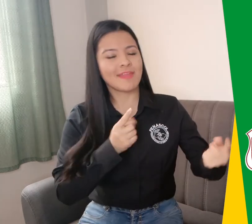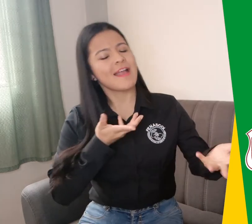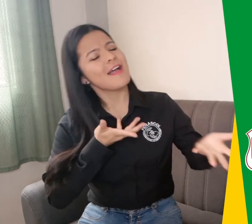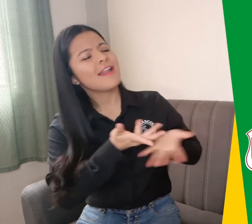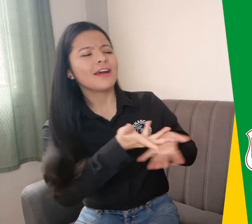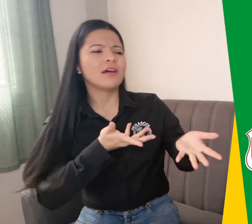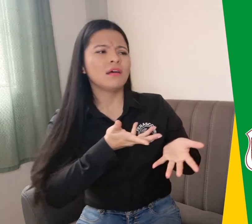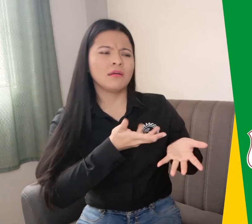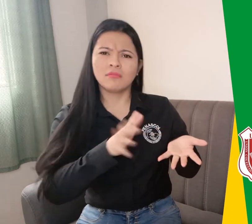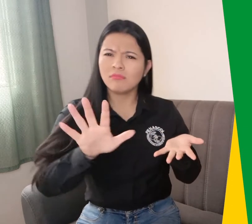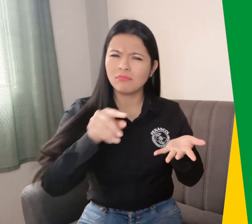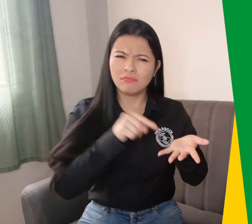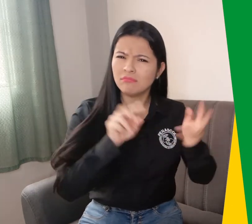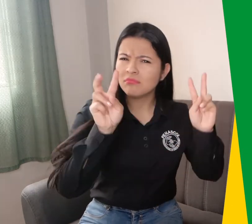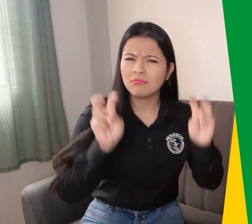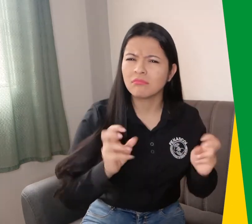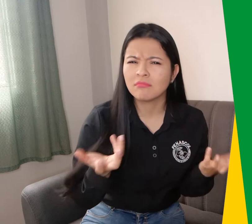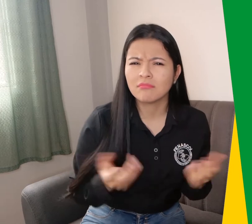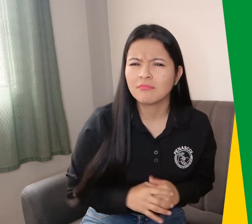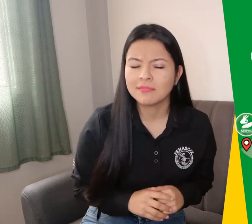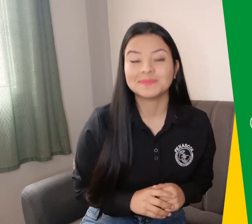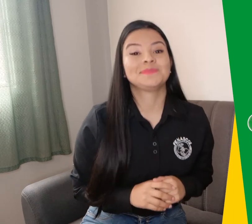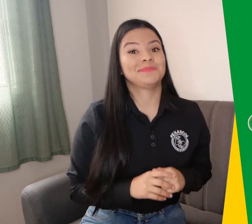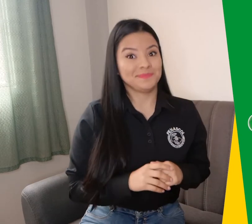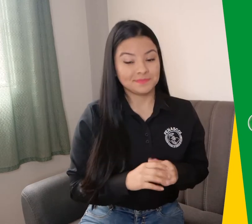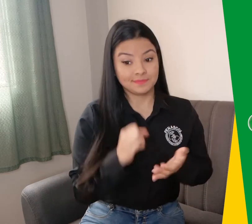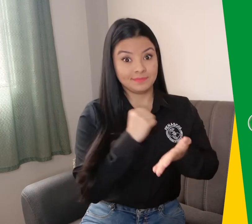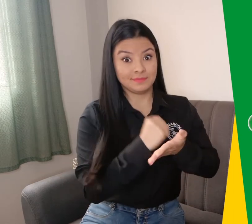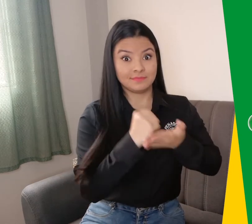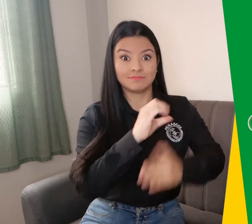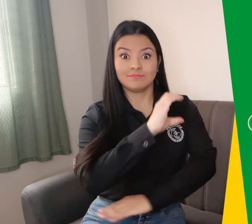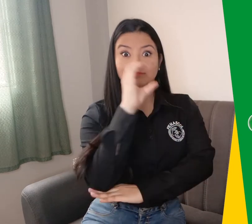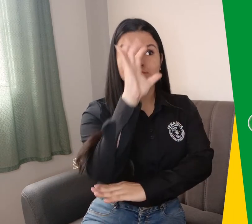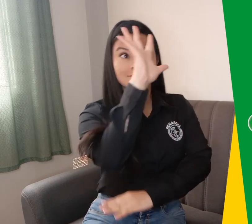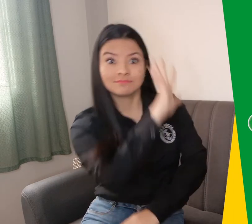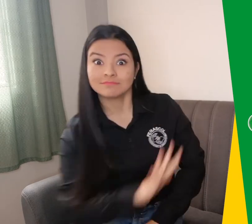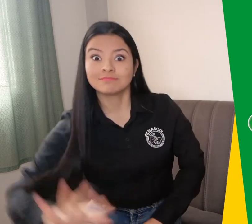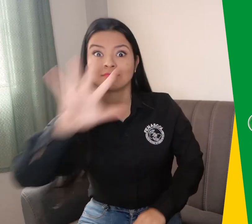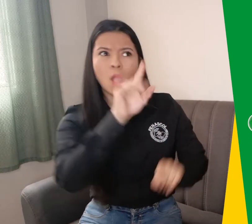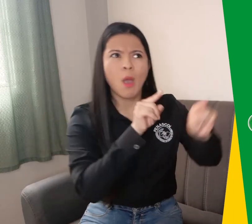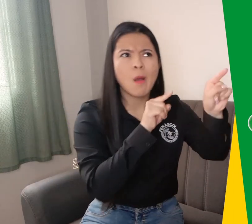Estaremos hablando de la implementación de servir en las notarías del país.